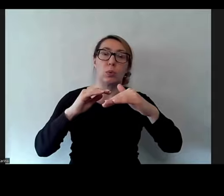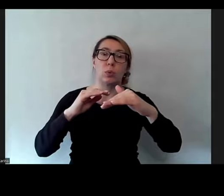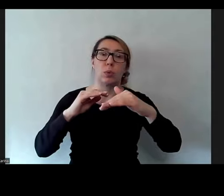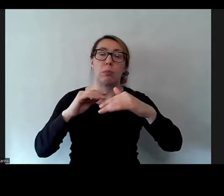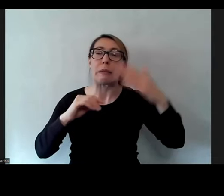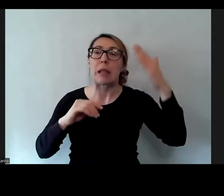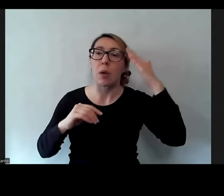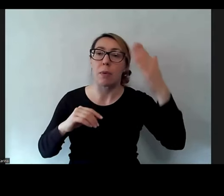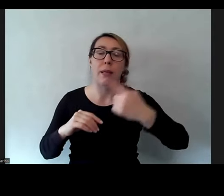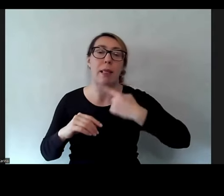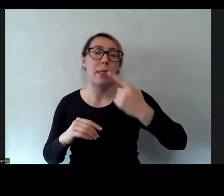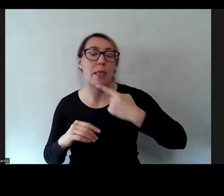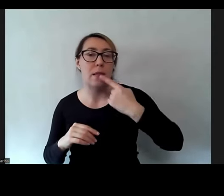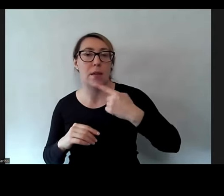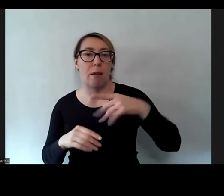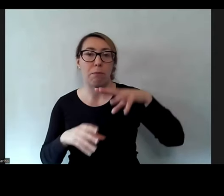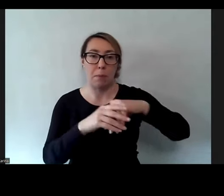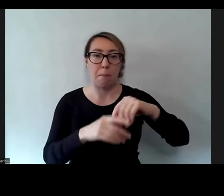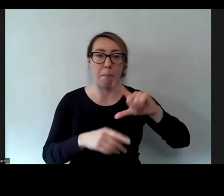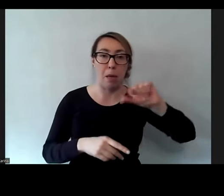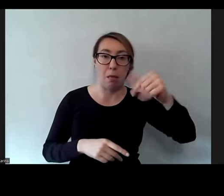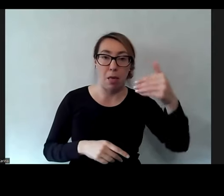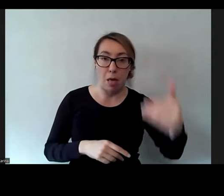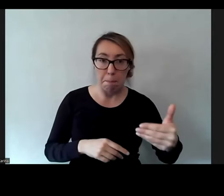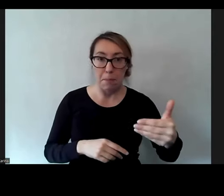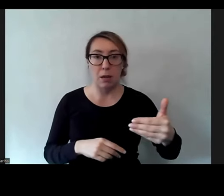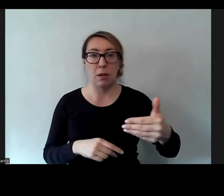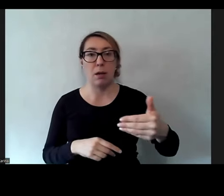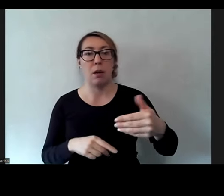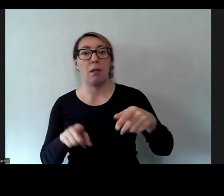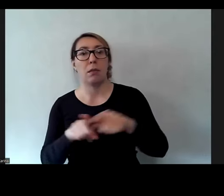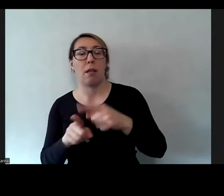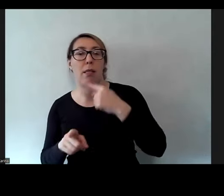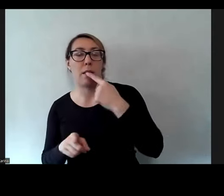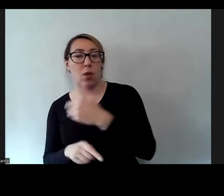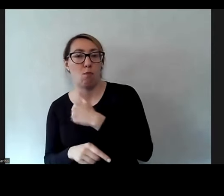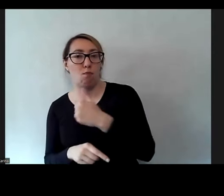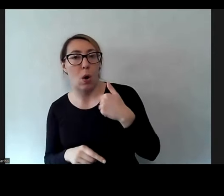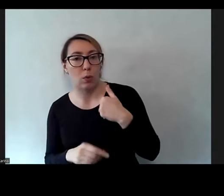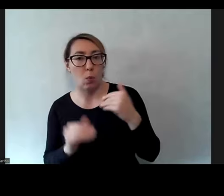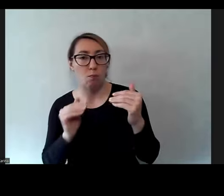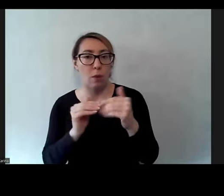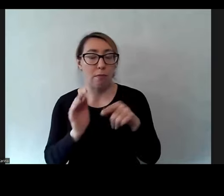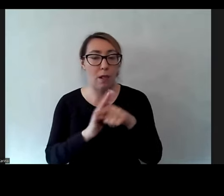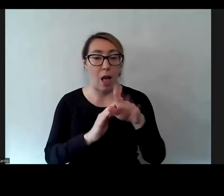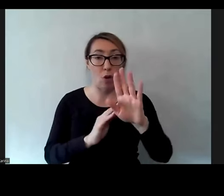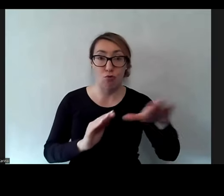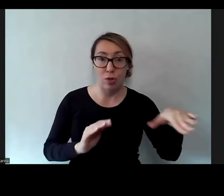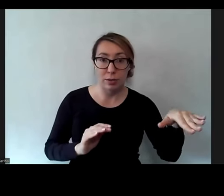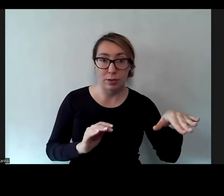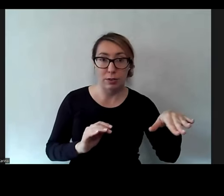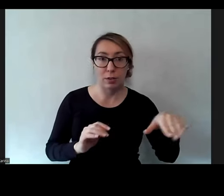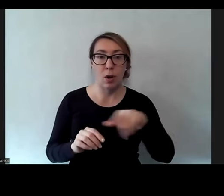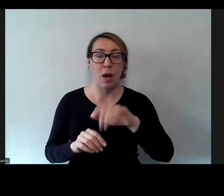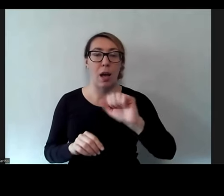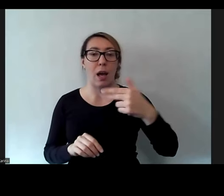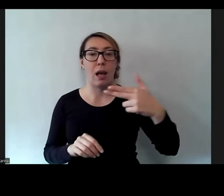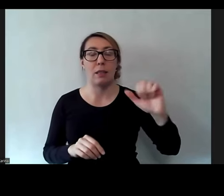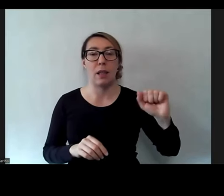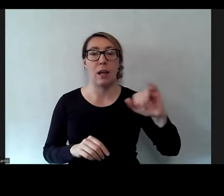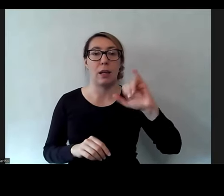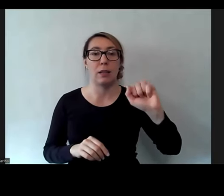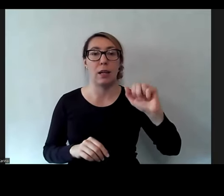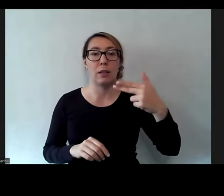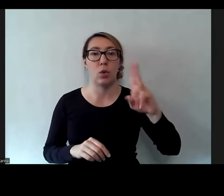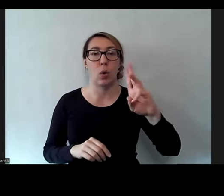znajomości leksyki w polskim języku migowym i języku polskim dla dzieci, właśnie Anna Wiśniewska-Jankowska była w